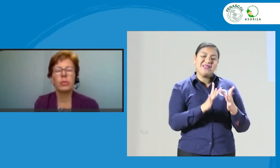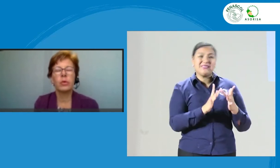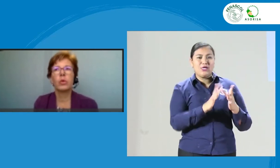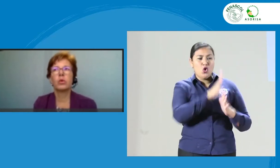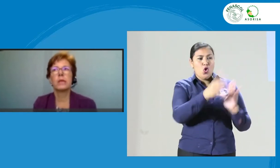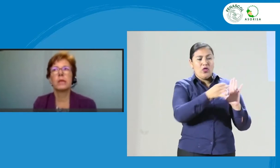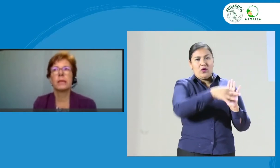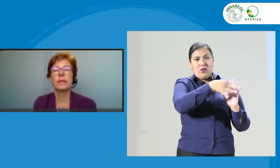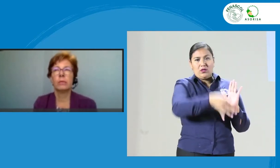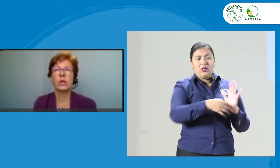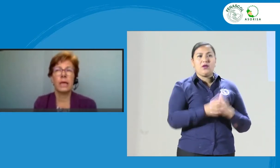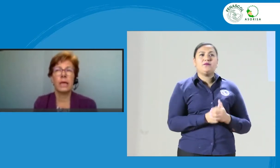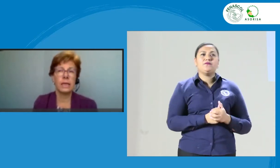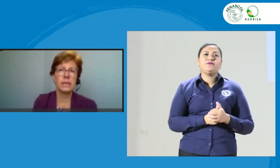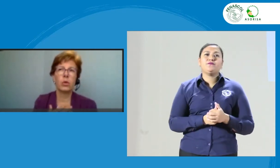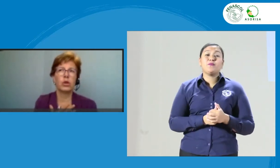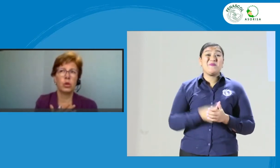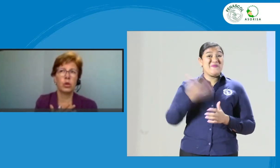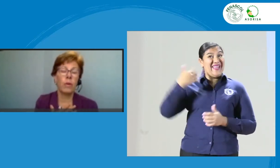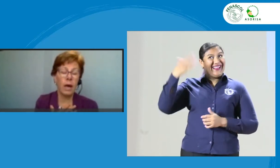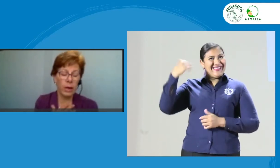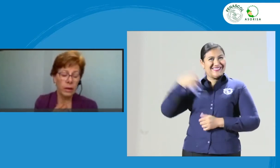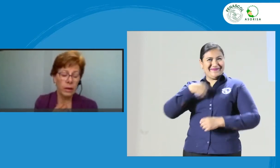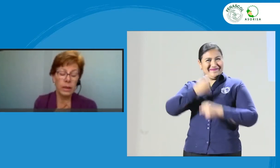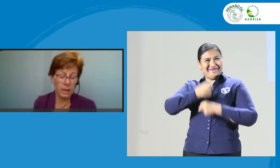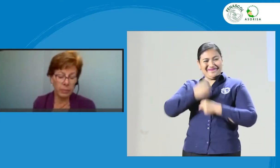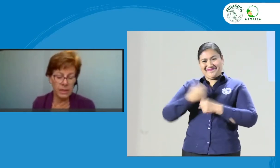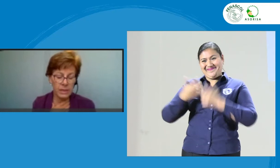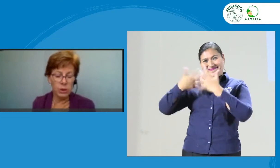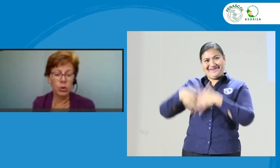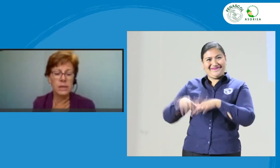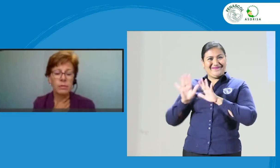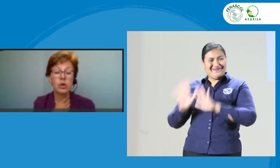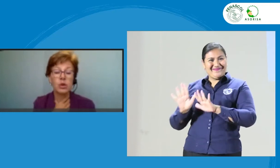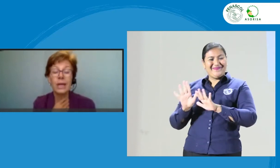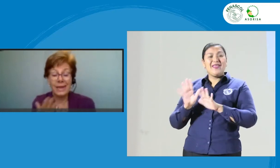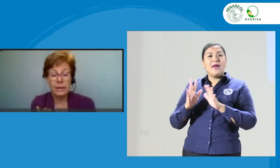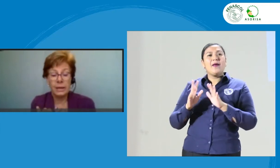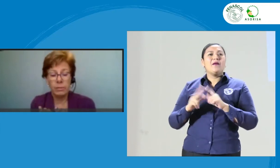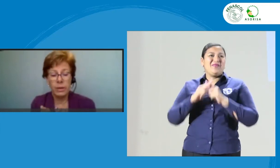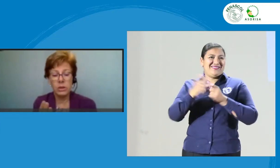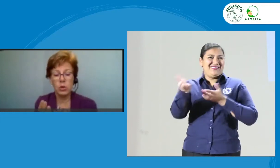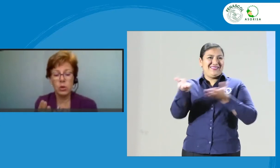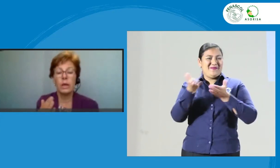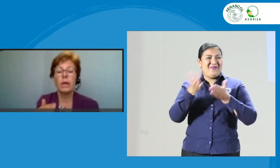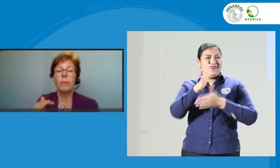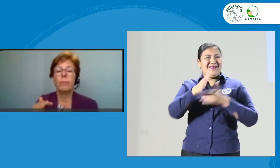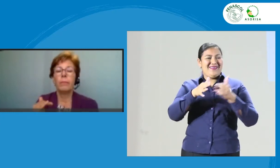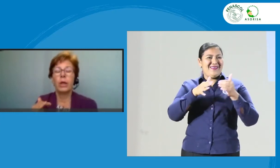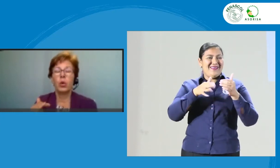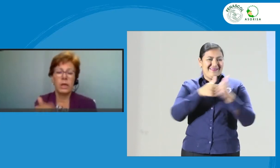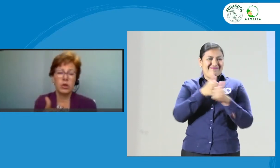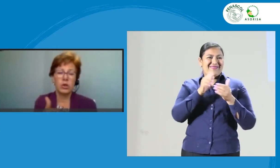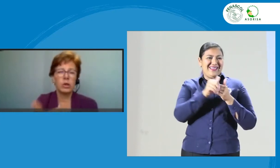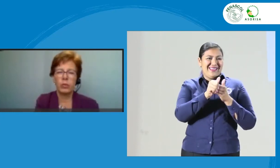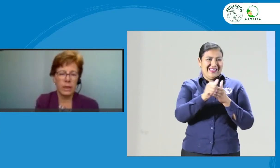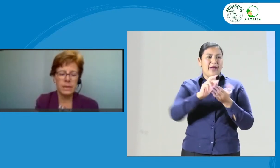una cosa que hacíamos en la agencia donde yo trabajaba, era prestación de servicios de guía e interpretación. Y eso se puede hacer.